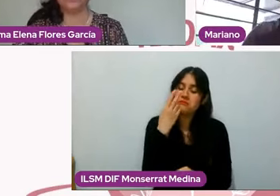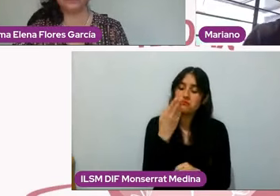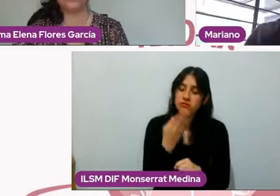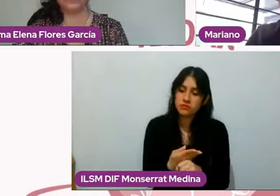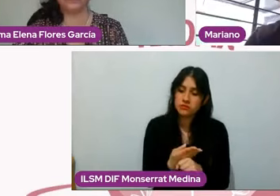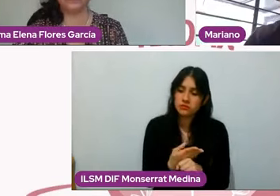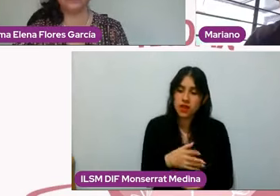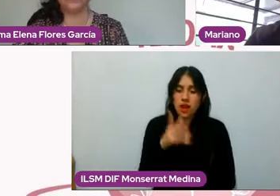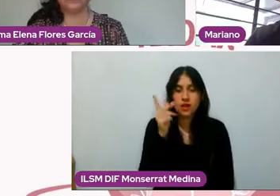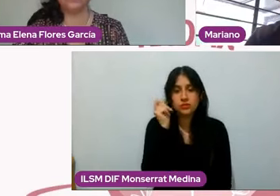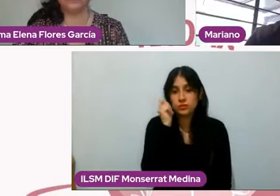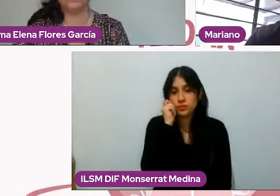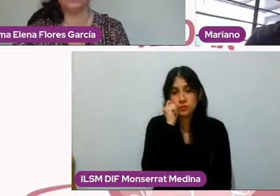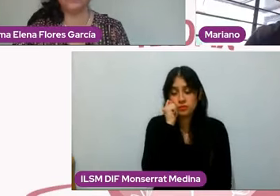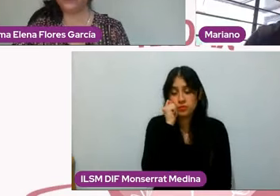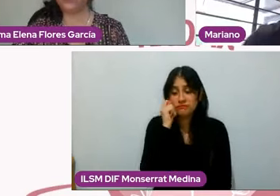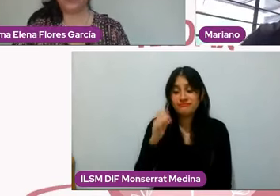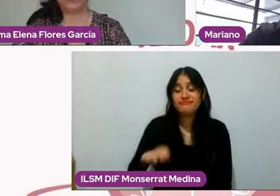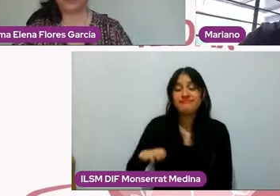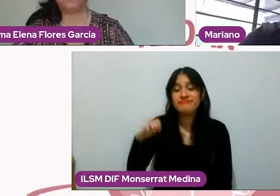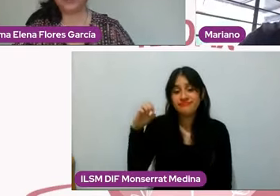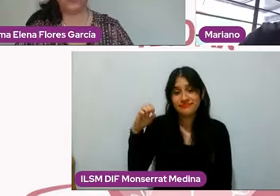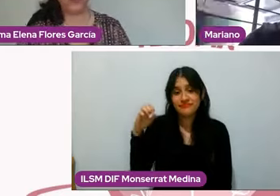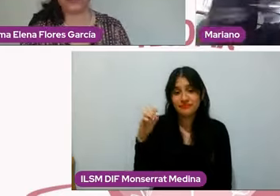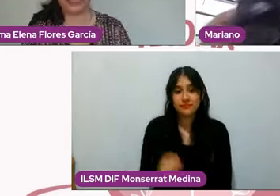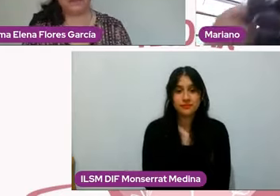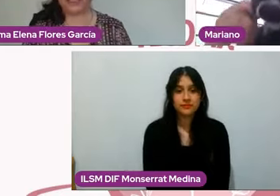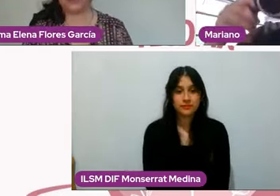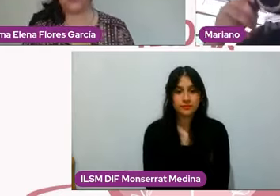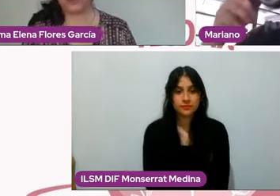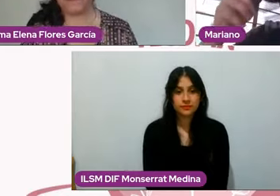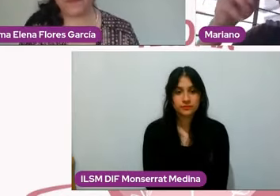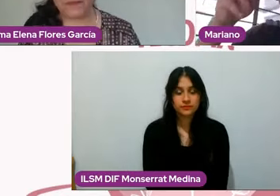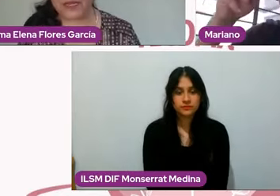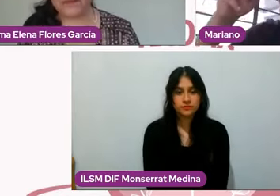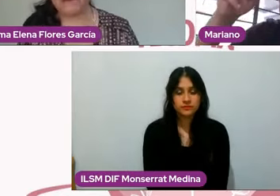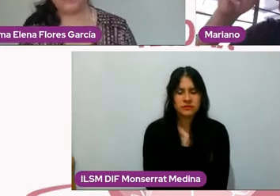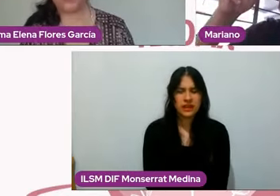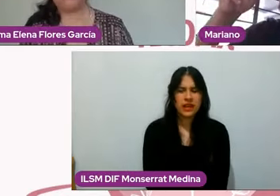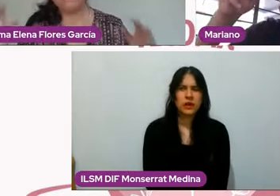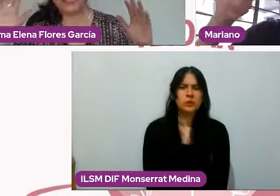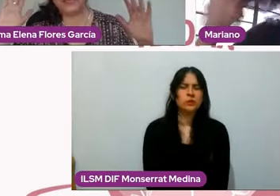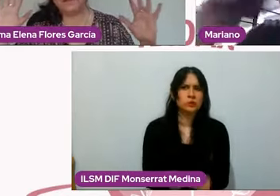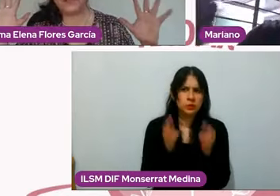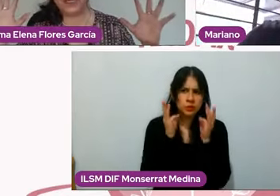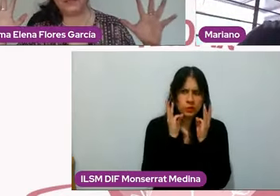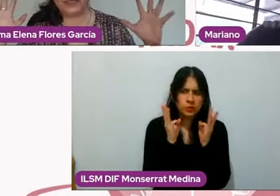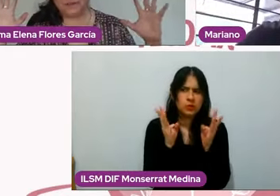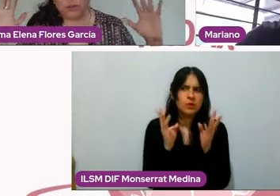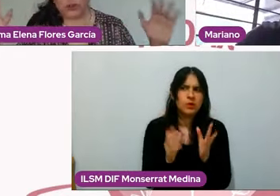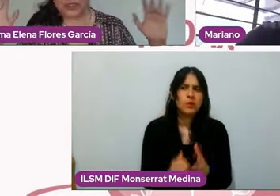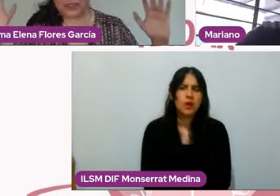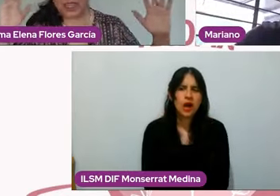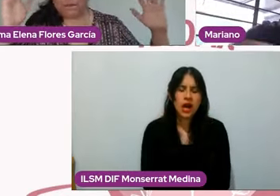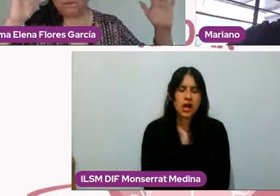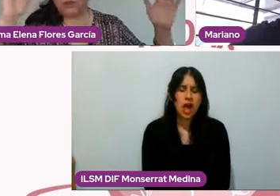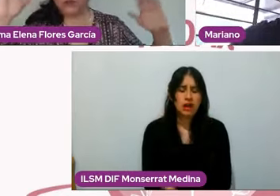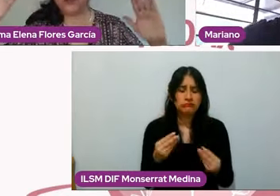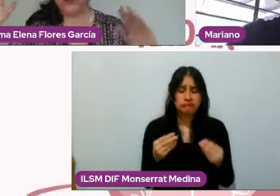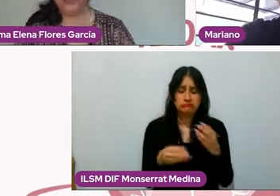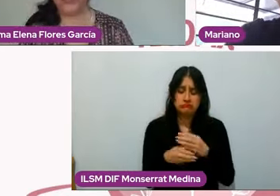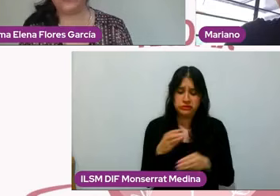no importa la edad. Híjole, tremendo, tremendo, qué maravilla porque me viene a la mente muchos